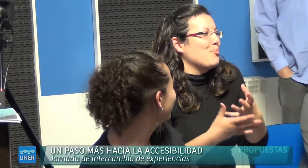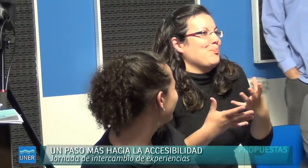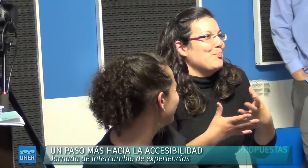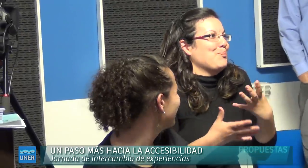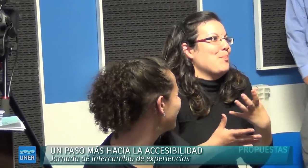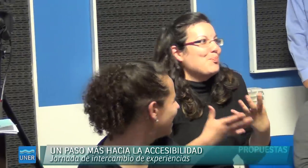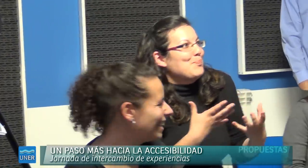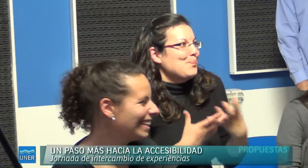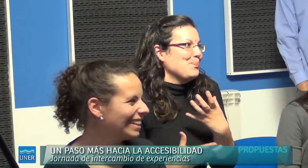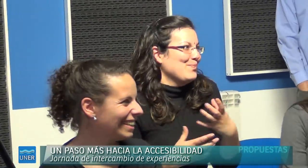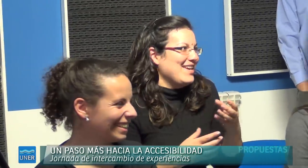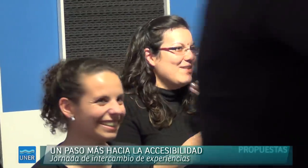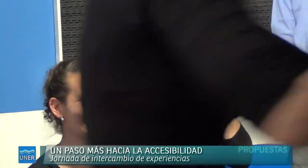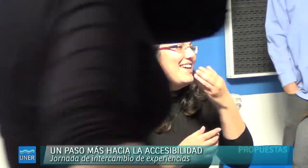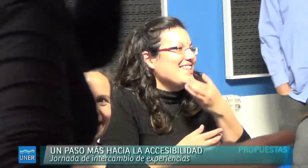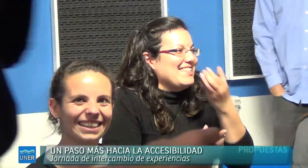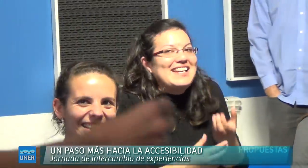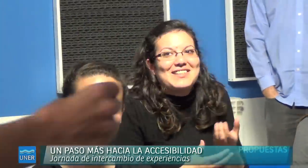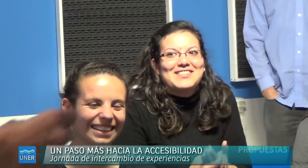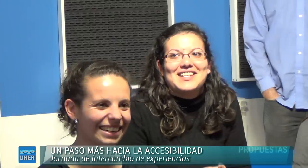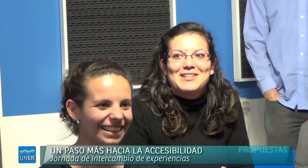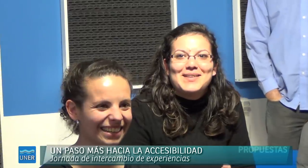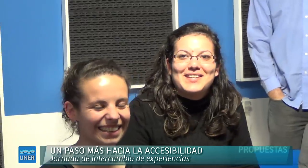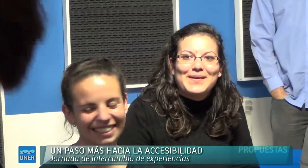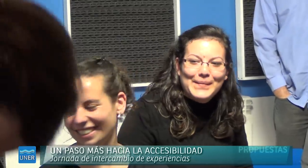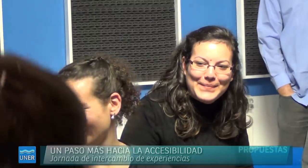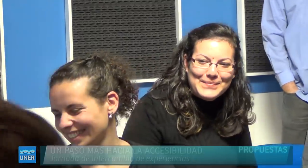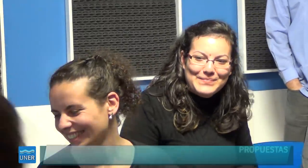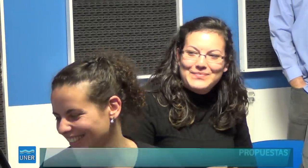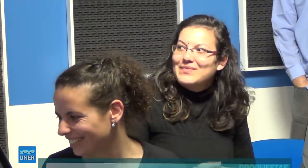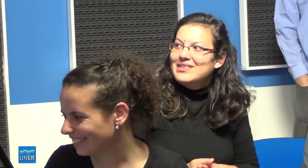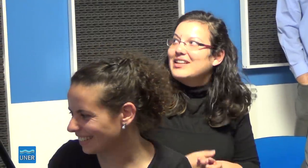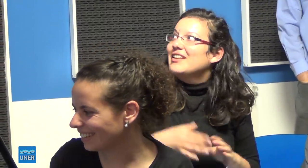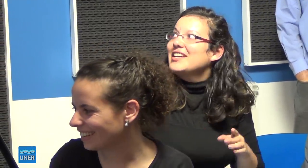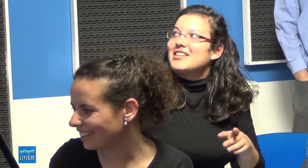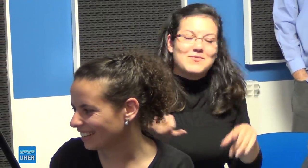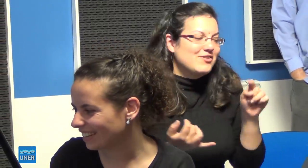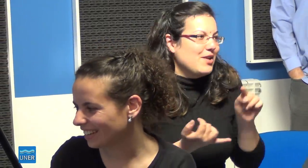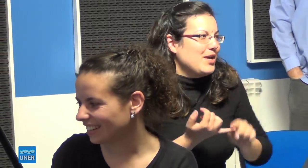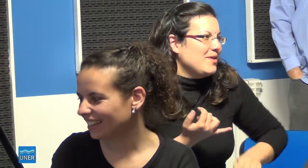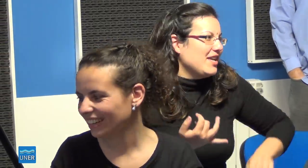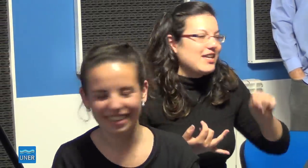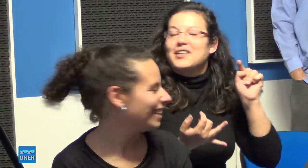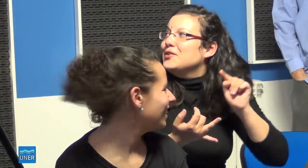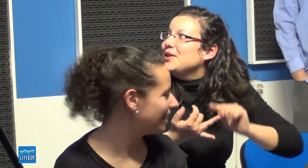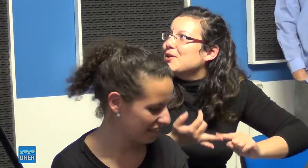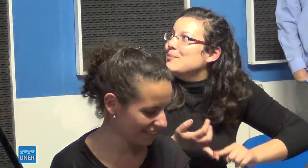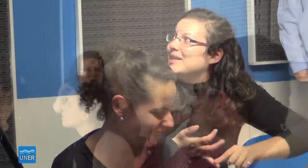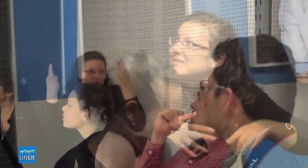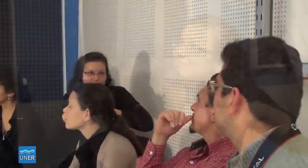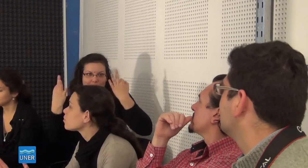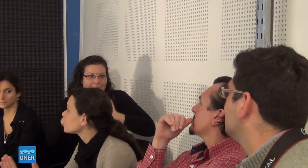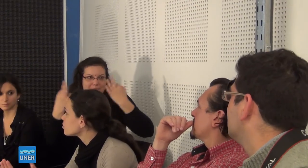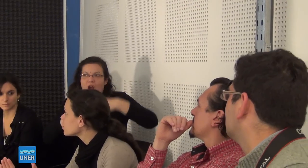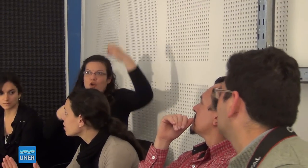accesibilidad a los medios para que las personas sordas, bueno, si quieren enterarse, si quieren venir a estudiar o quieren enterarse de